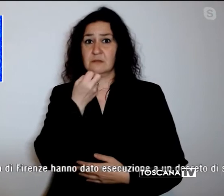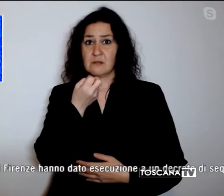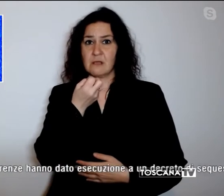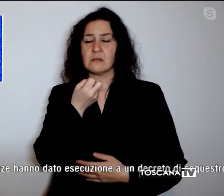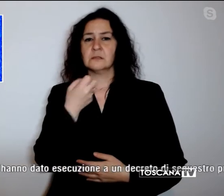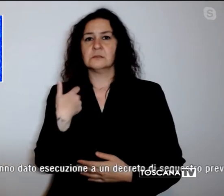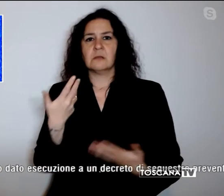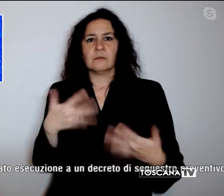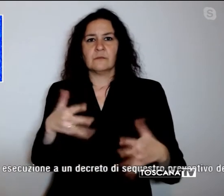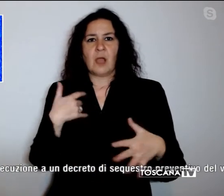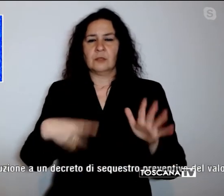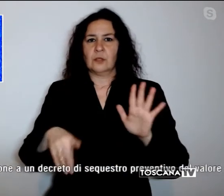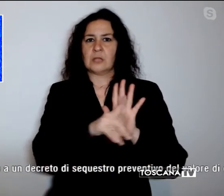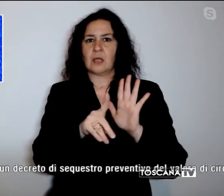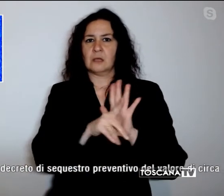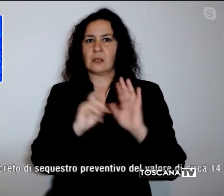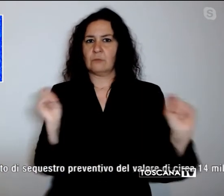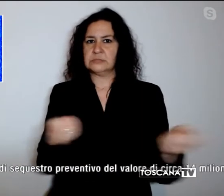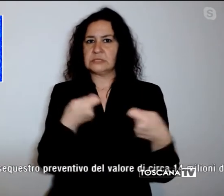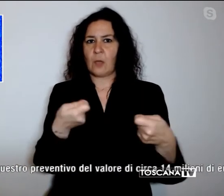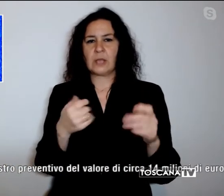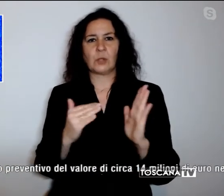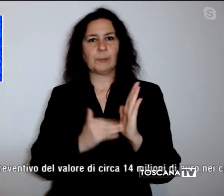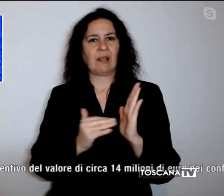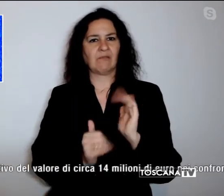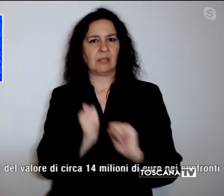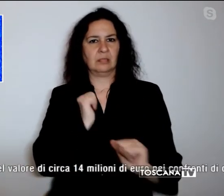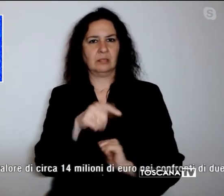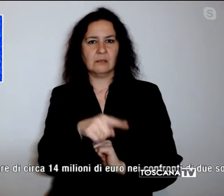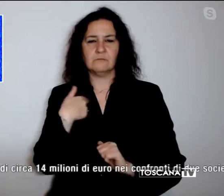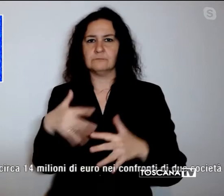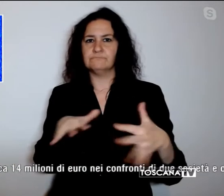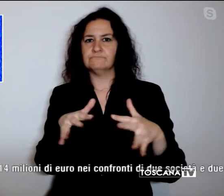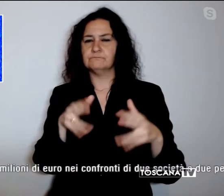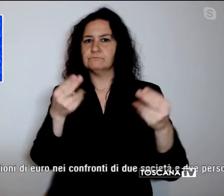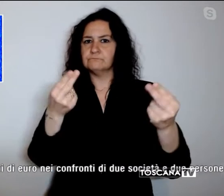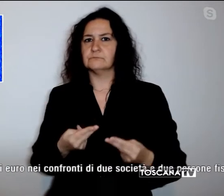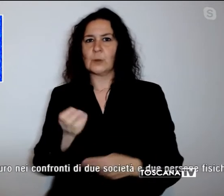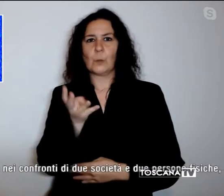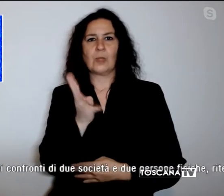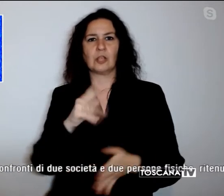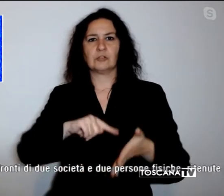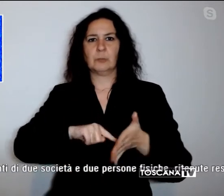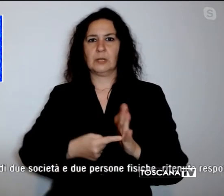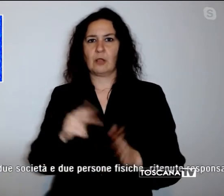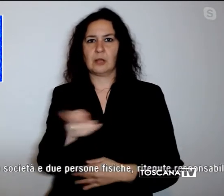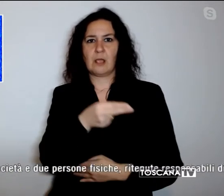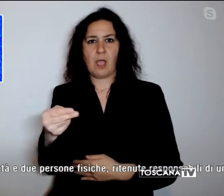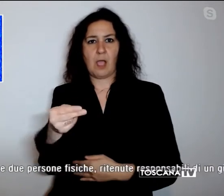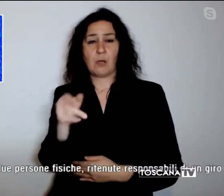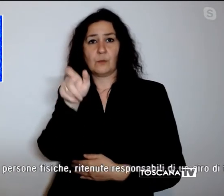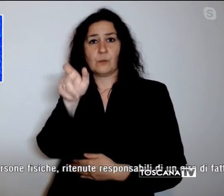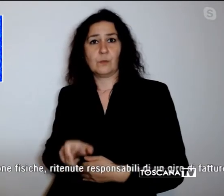decreto di sequestro preventivo del valore di circa 14 milioni di euro nei confronti di due